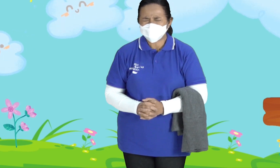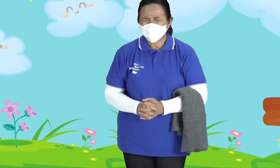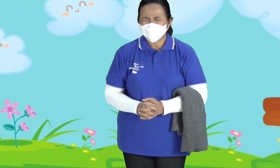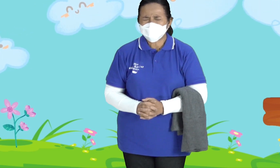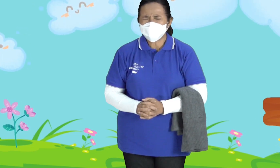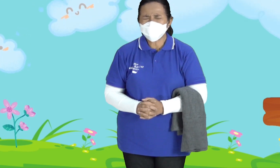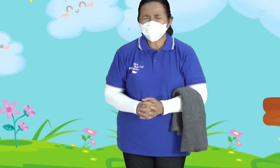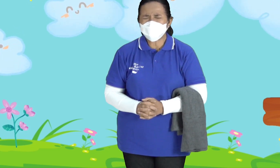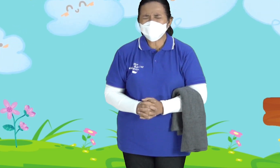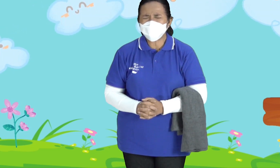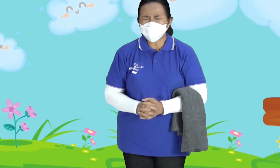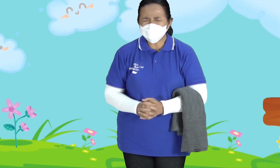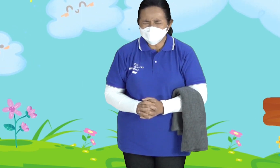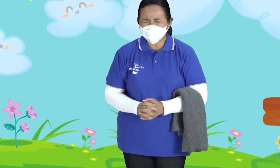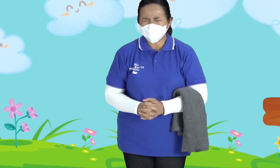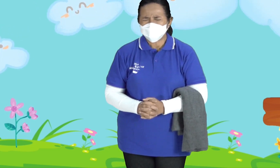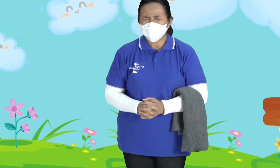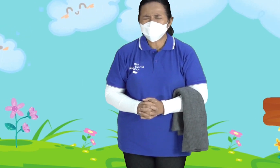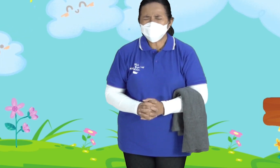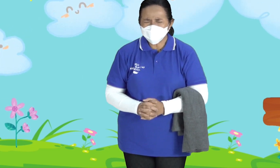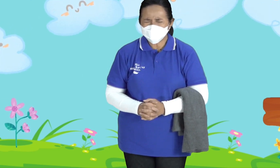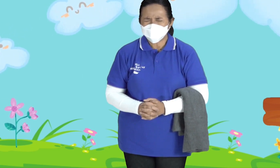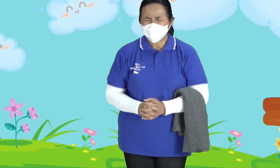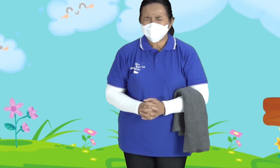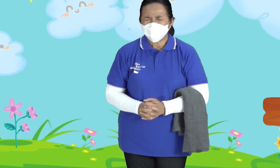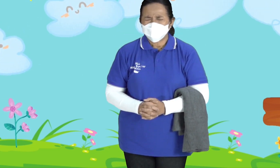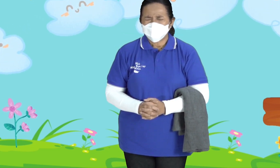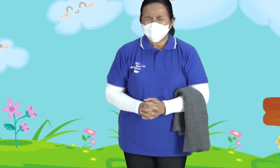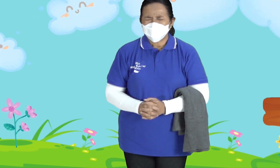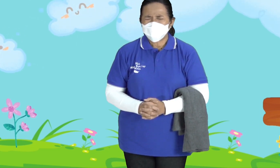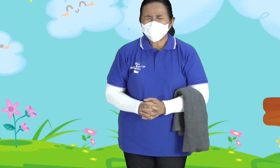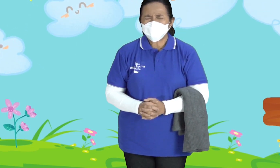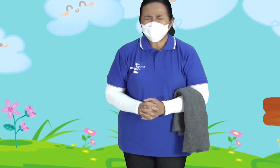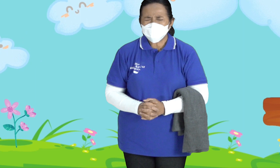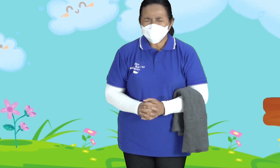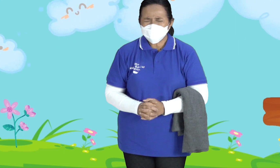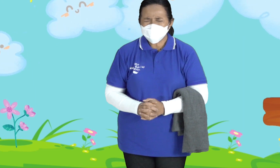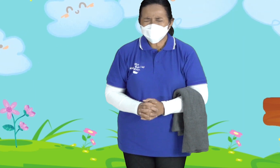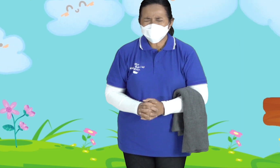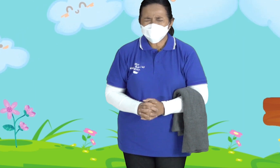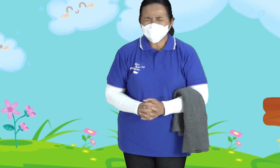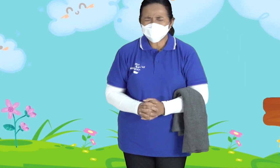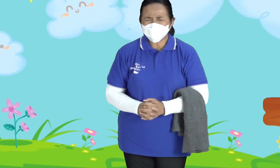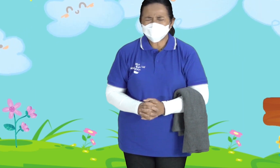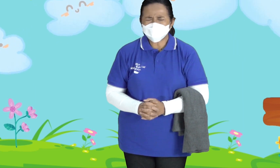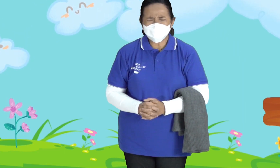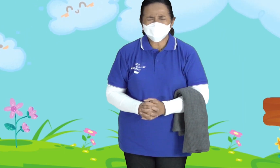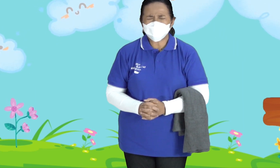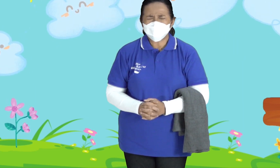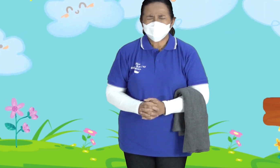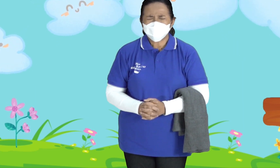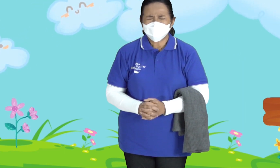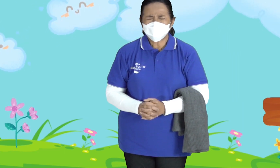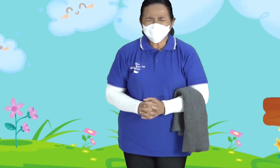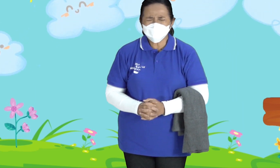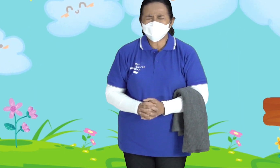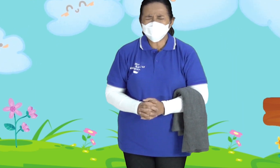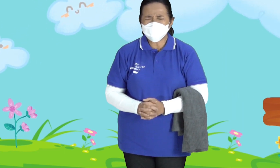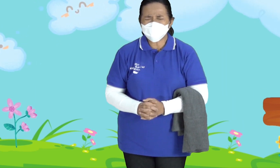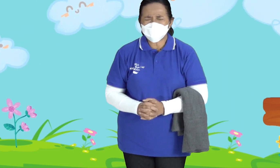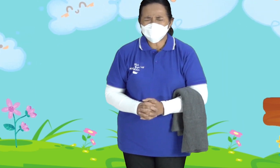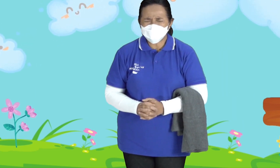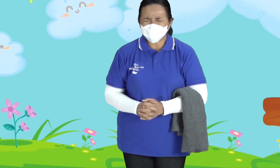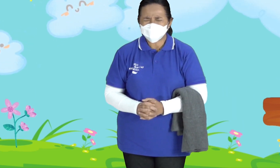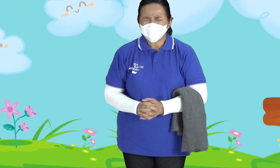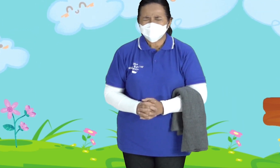Tuhan Kami Seringkali Bosan Jenuh Tuhan Tolong Kami Supaya Kami Tetap Terus